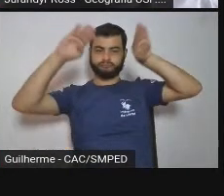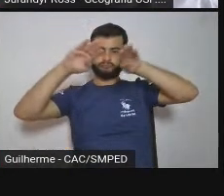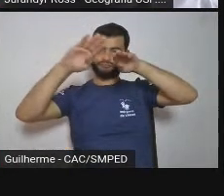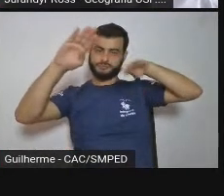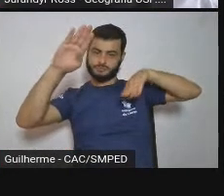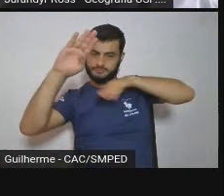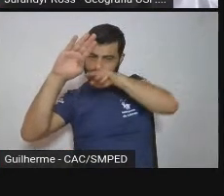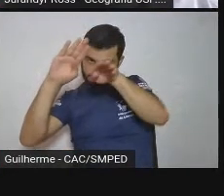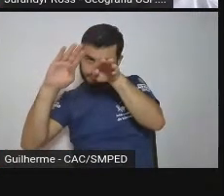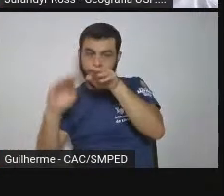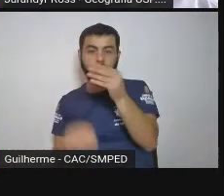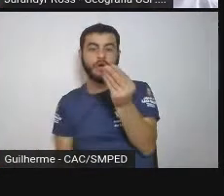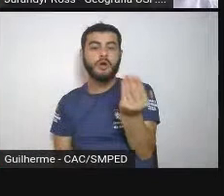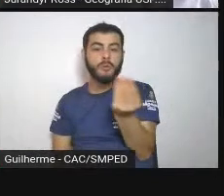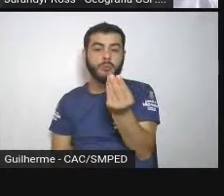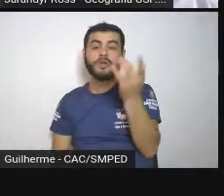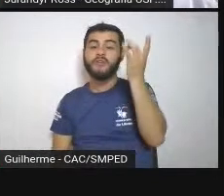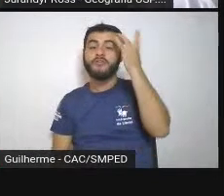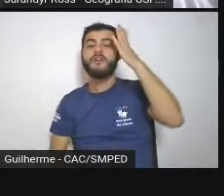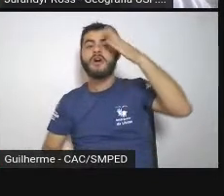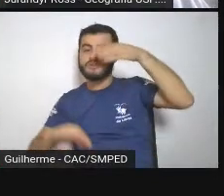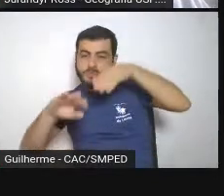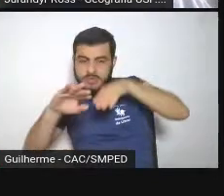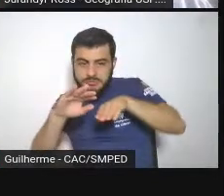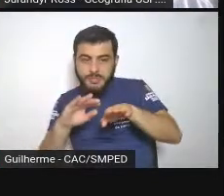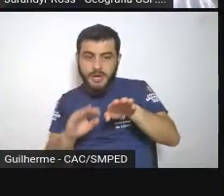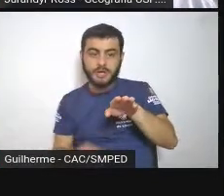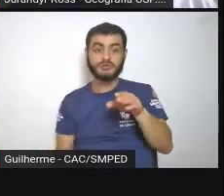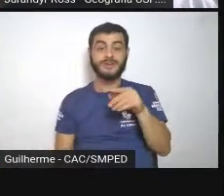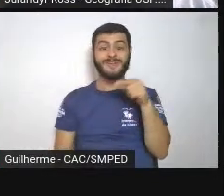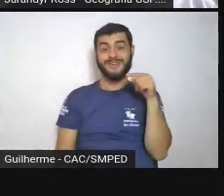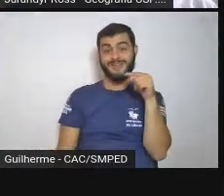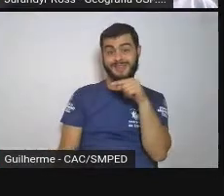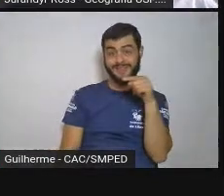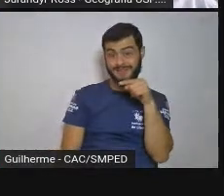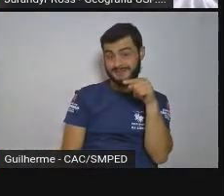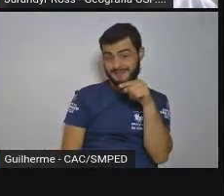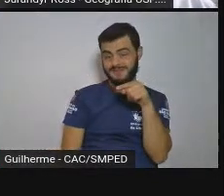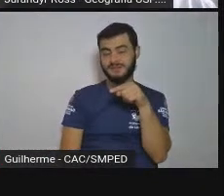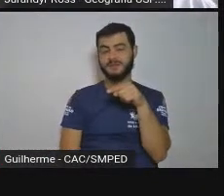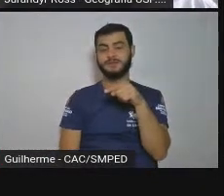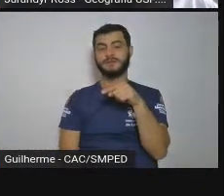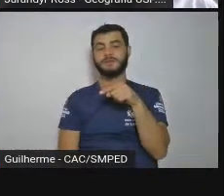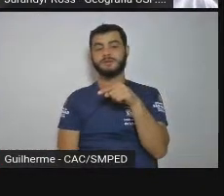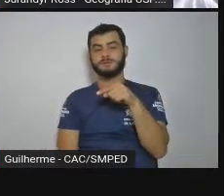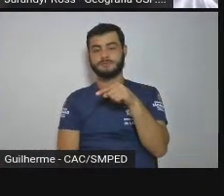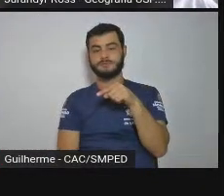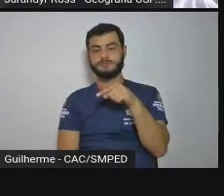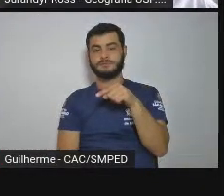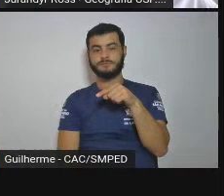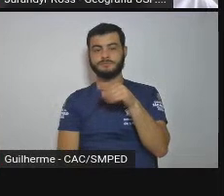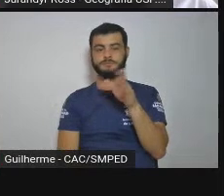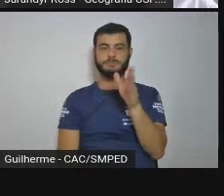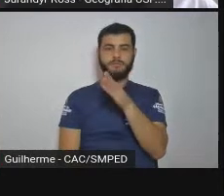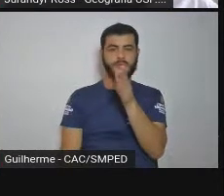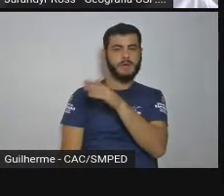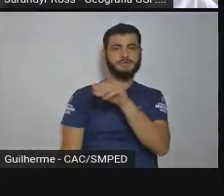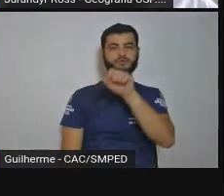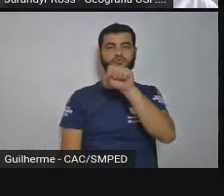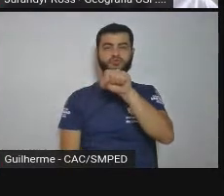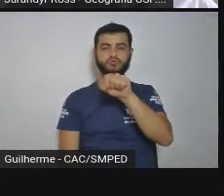era um pouco mais baixa. Esta vertente sul do Pico do Jaraguá é uma vertente